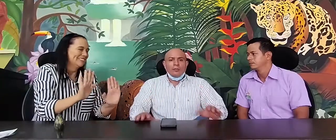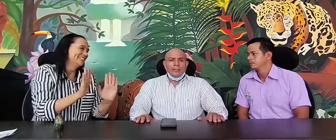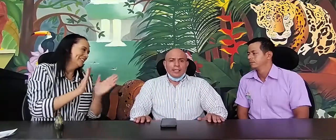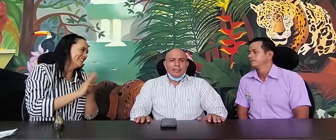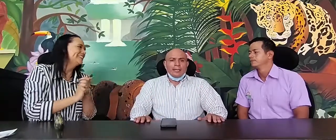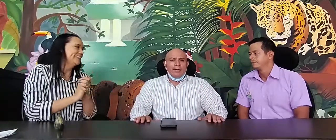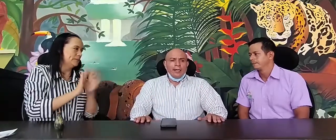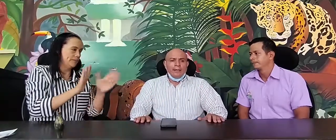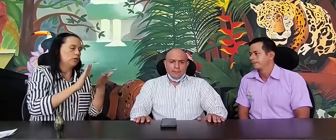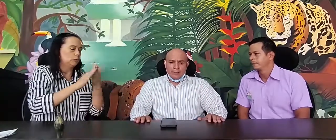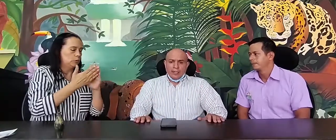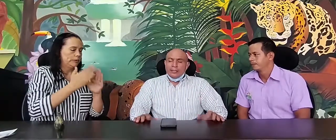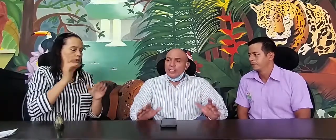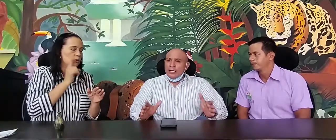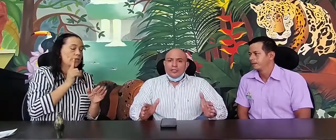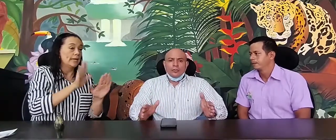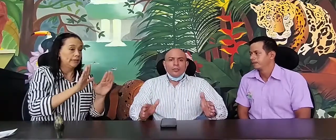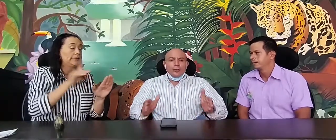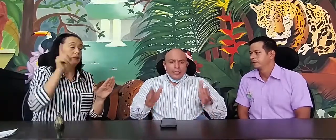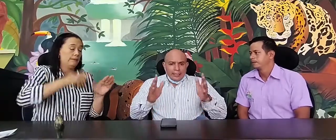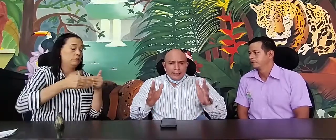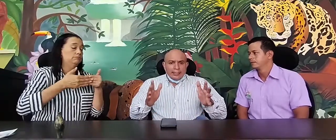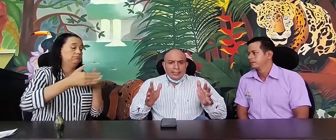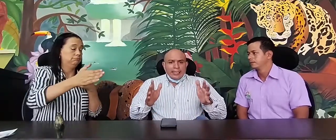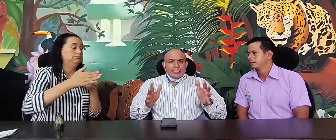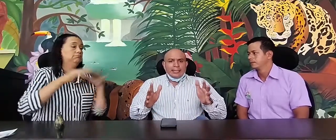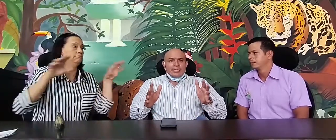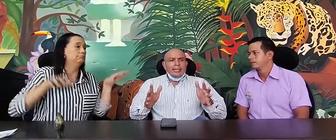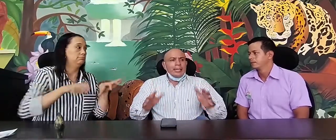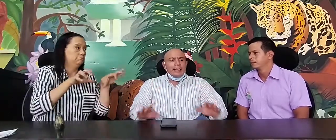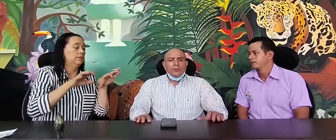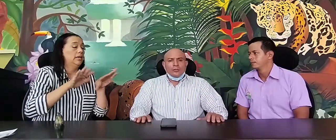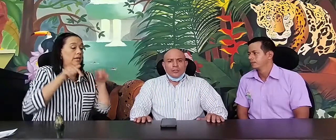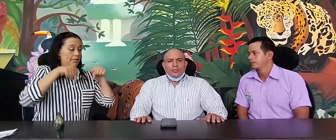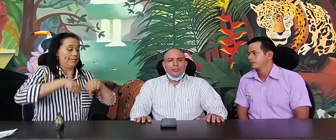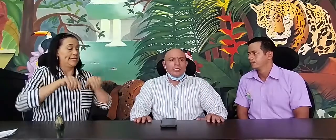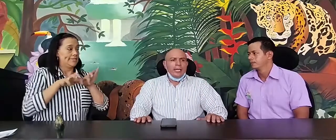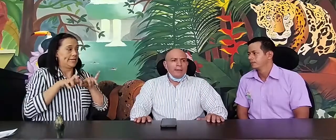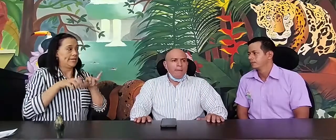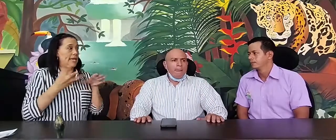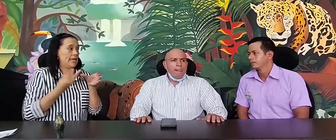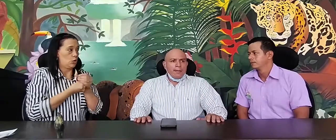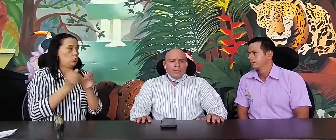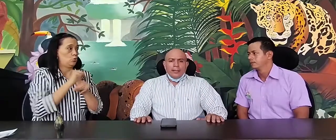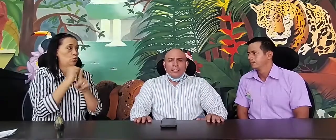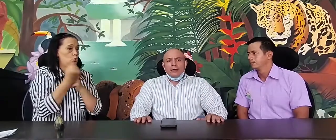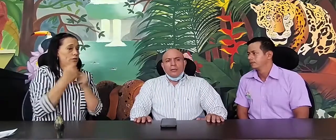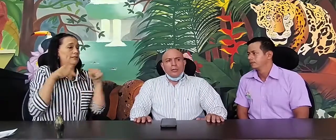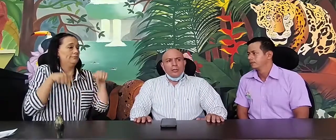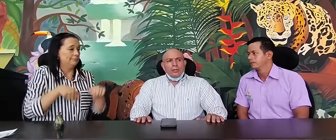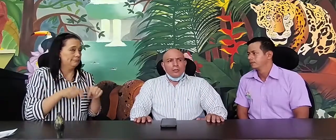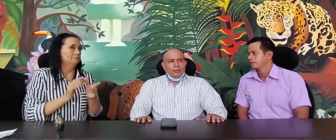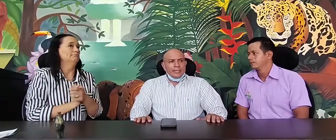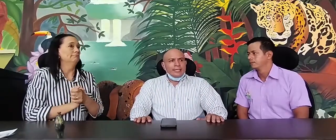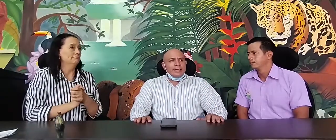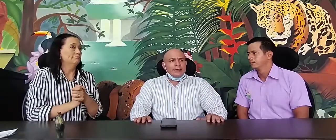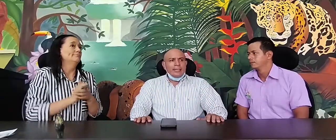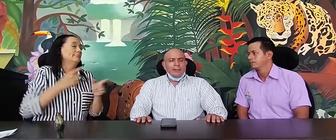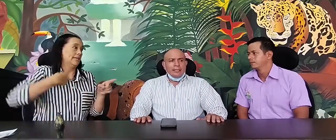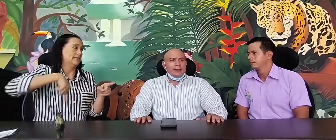comenzar a trabajar, de hecho, desde la Secretaría de Inclusión Social, y con nuestra intérprete,